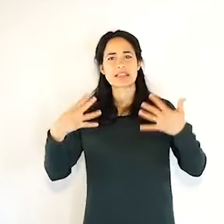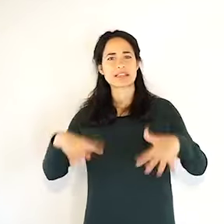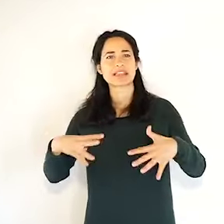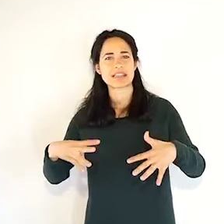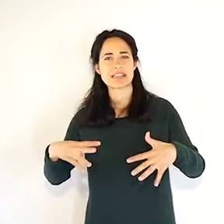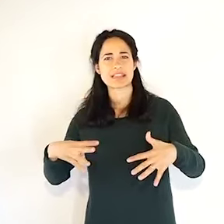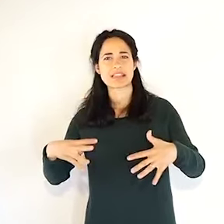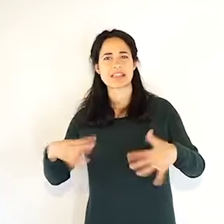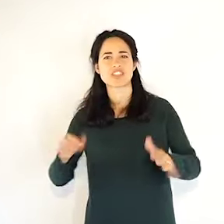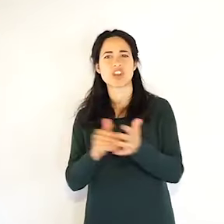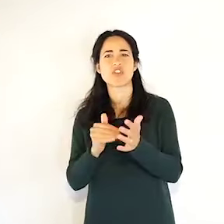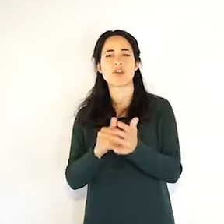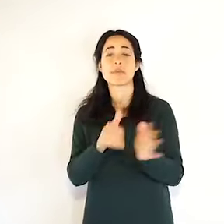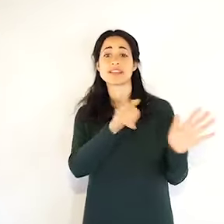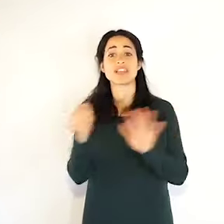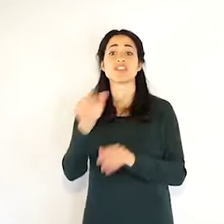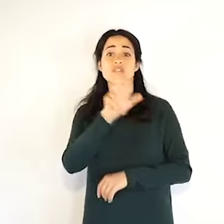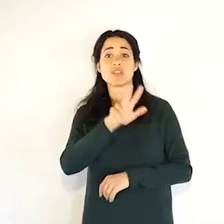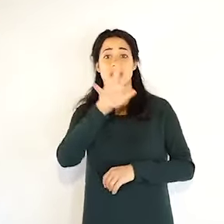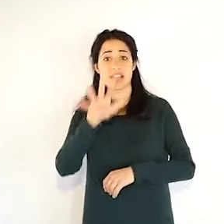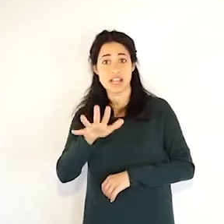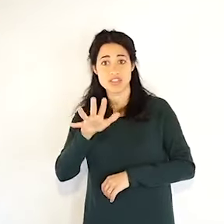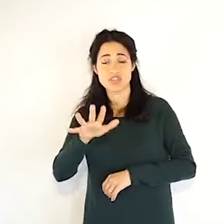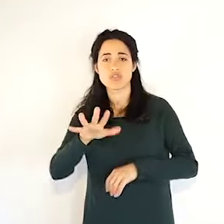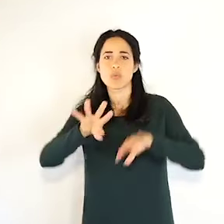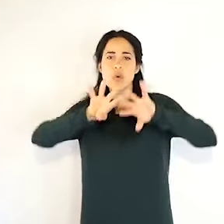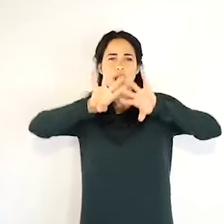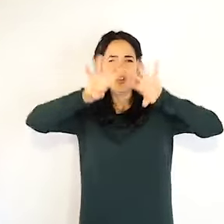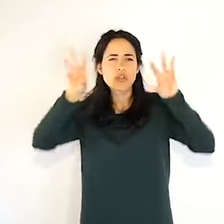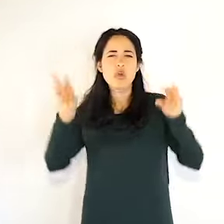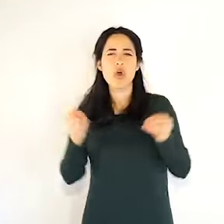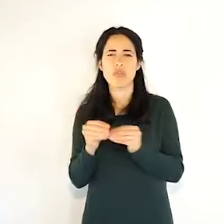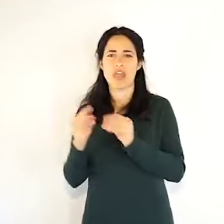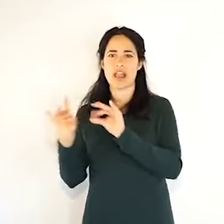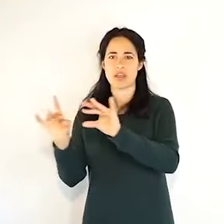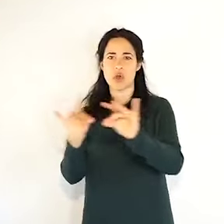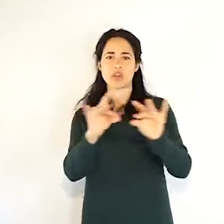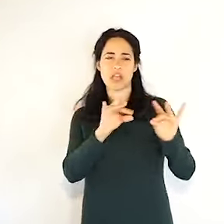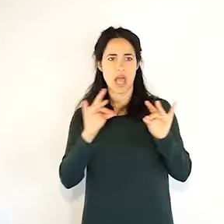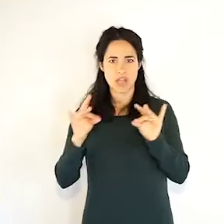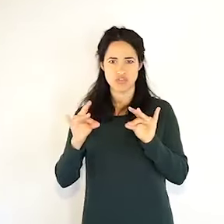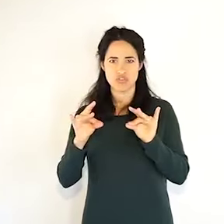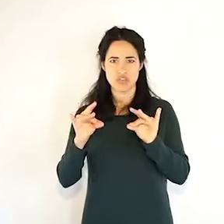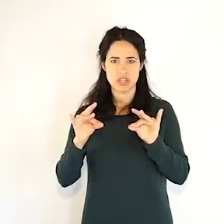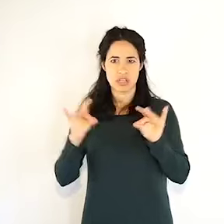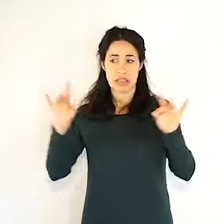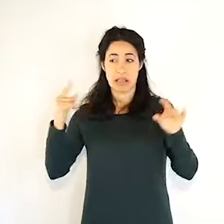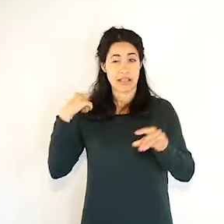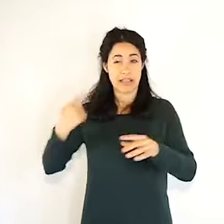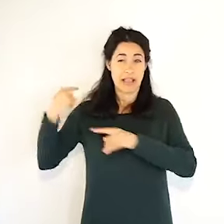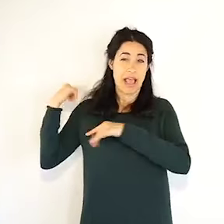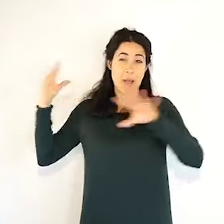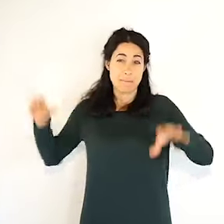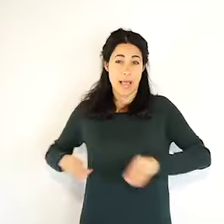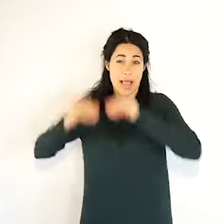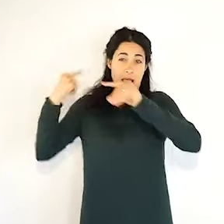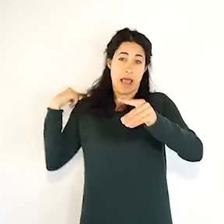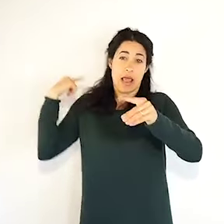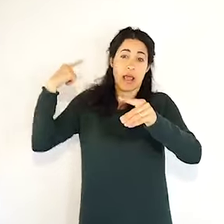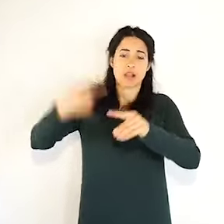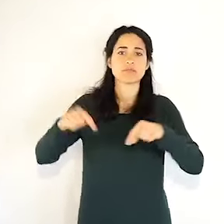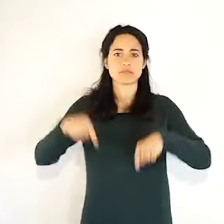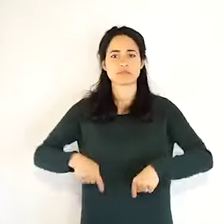8.567 persone in isolamento a casa loro, con sintomi lievi, senza